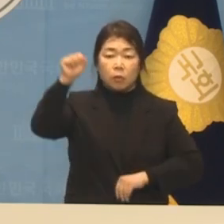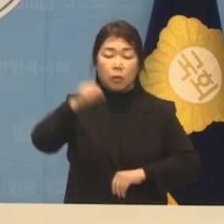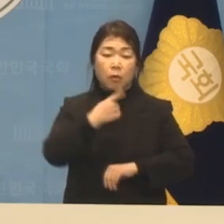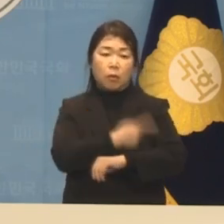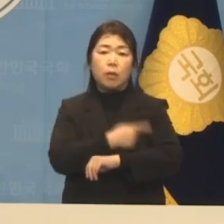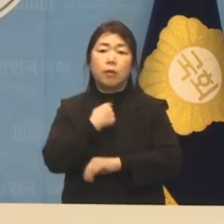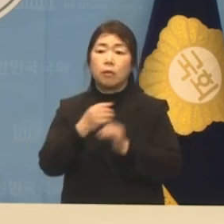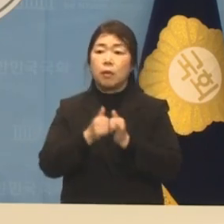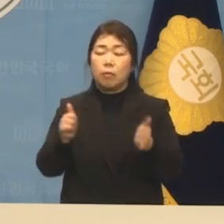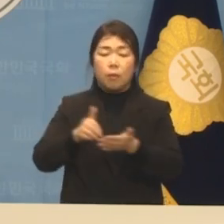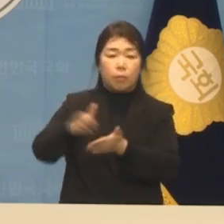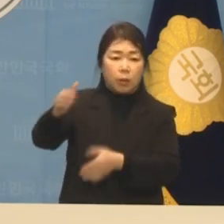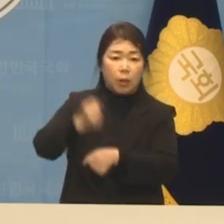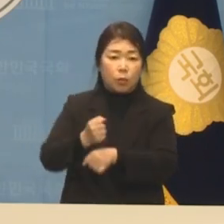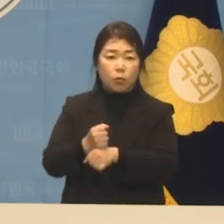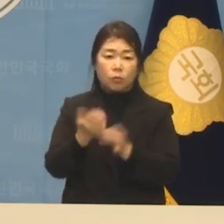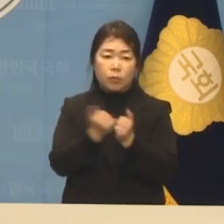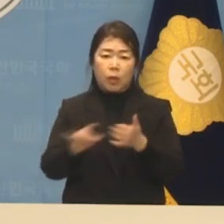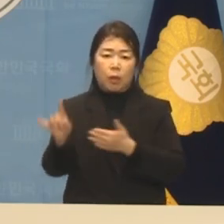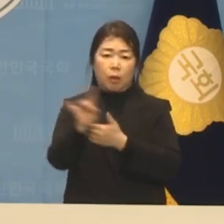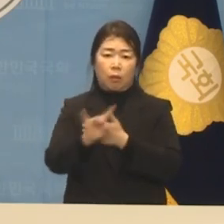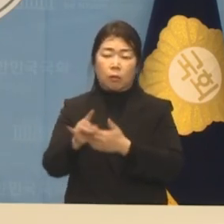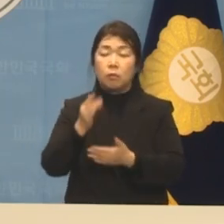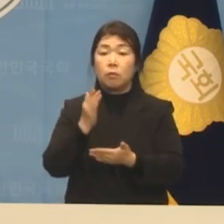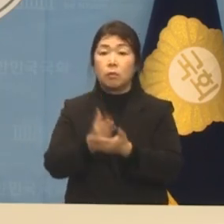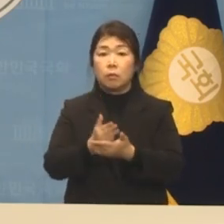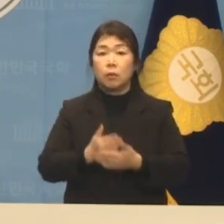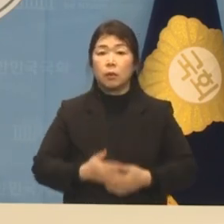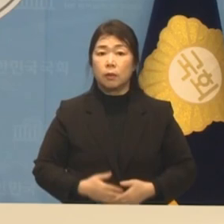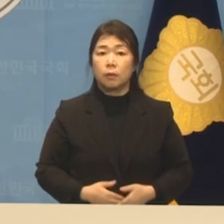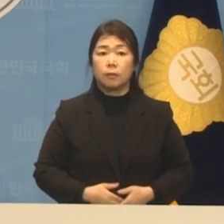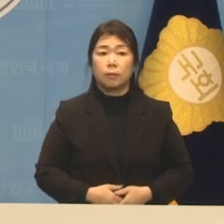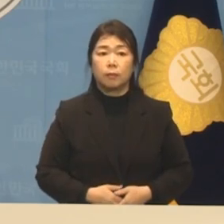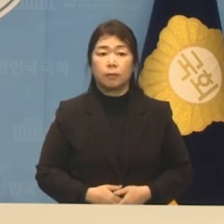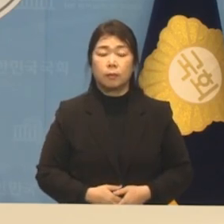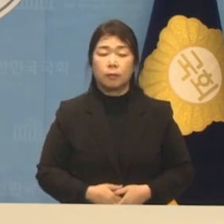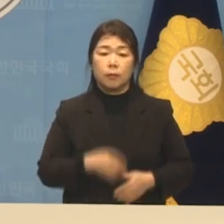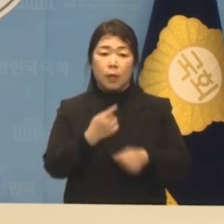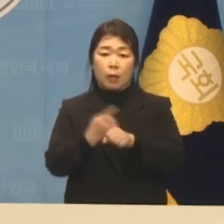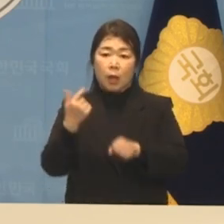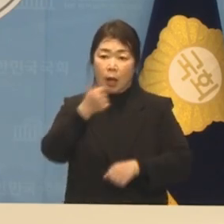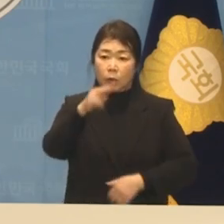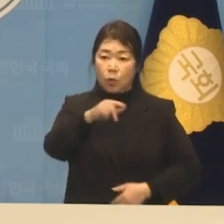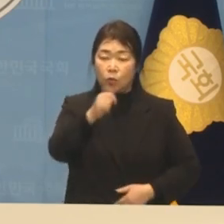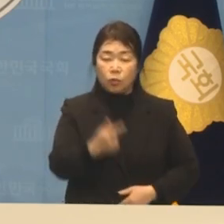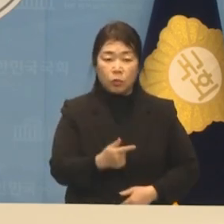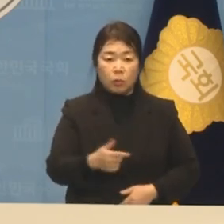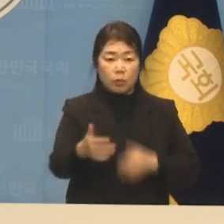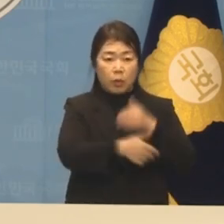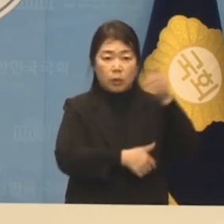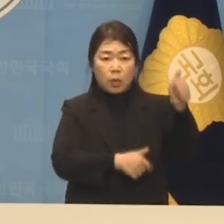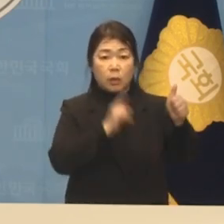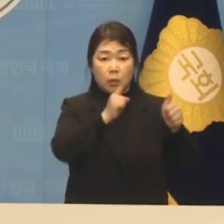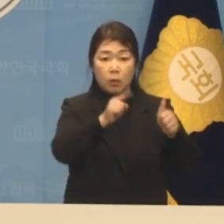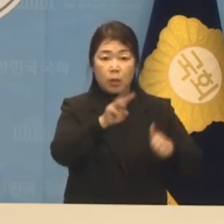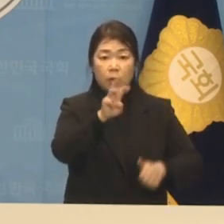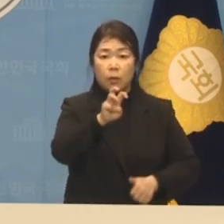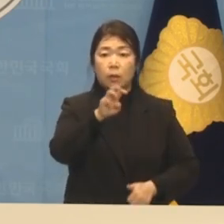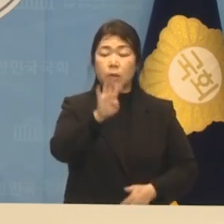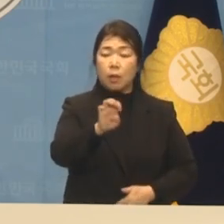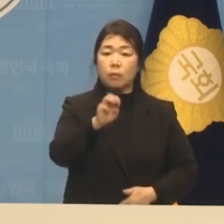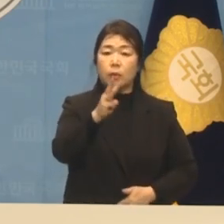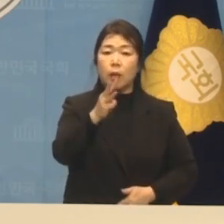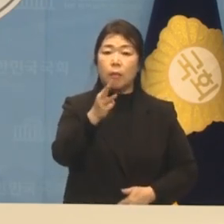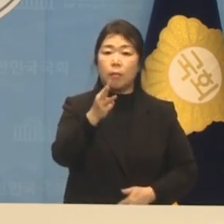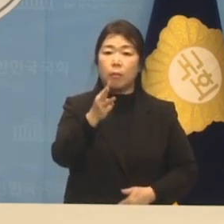국민들을 속이고 있습니다. 작년 한동훈 위원장이 신고한 재산은 43억 8,509만